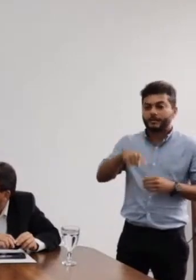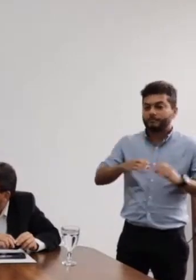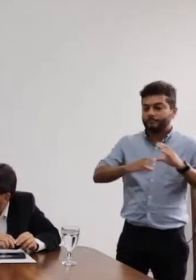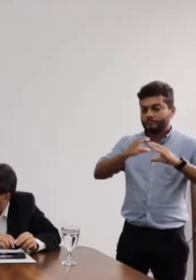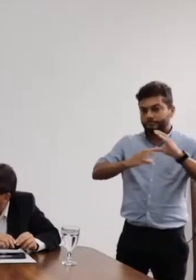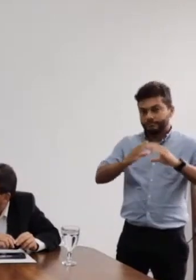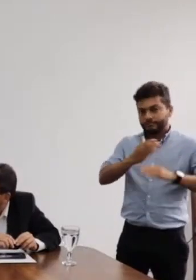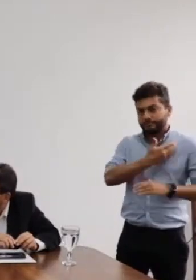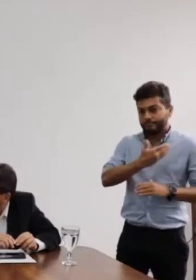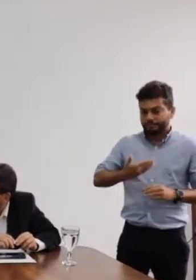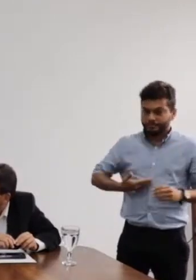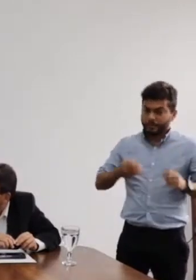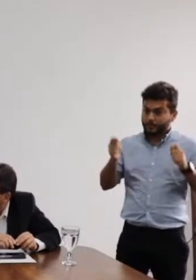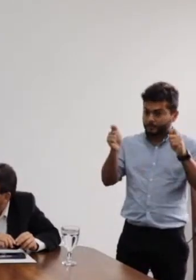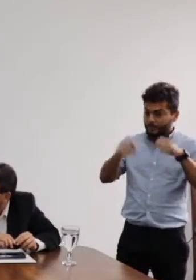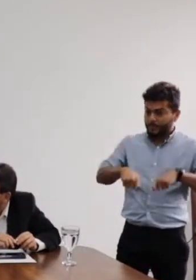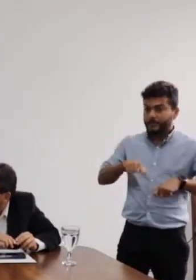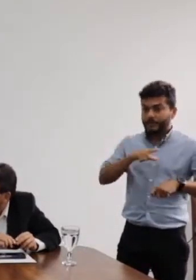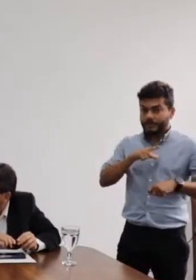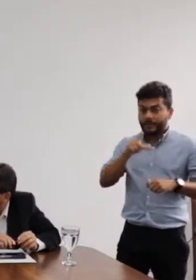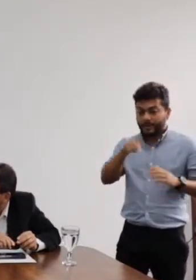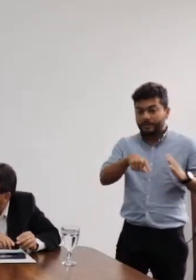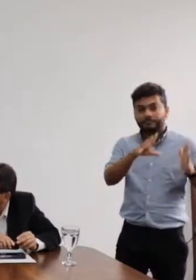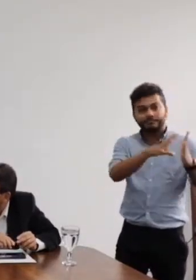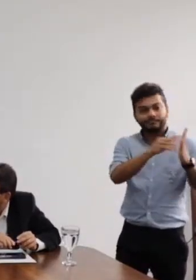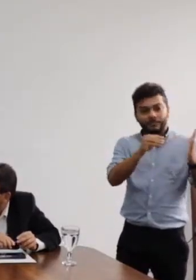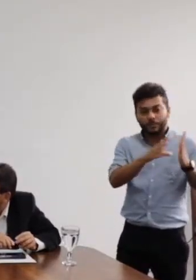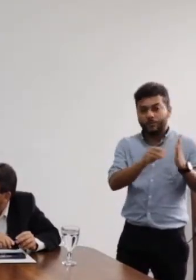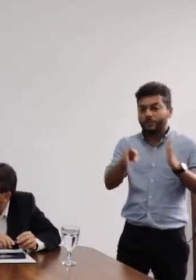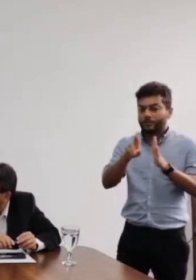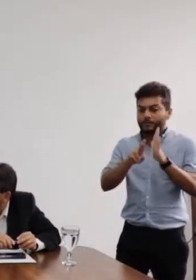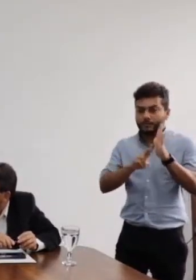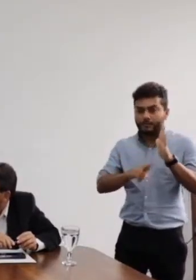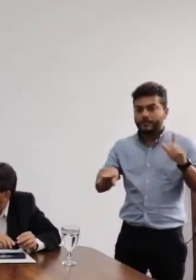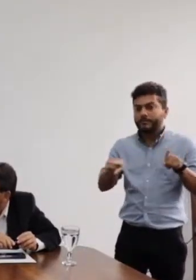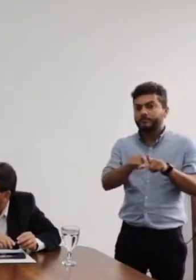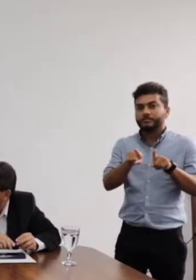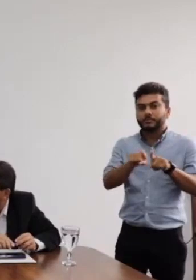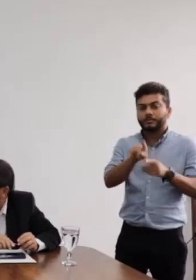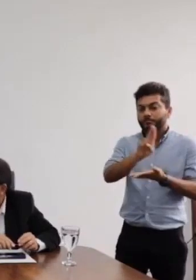inspiração não só para a FRB, mas para as demais universidades federais do Brasil.